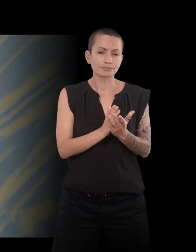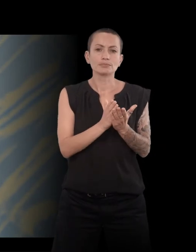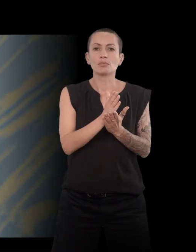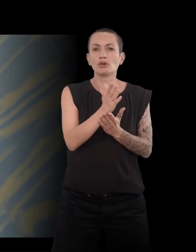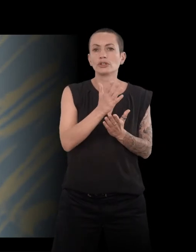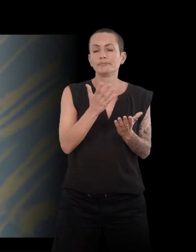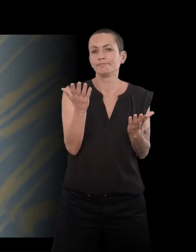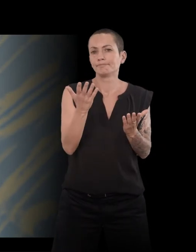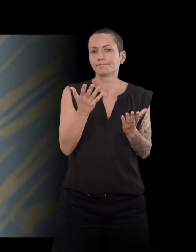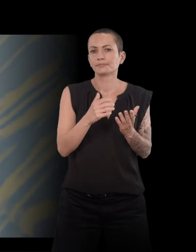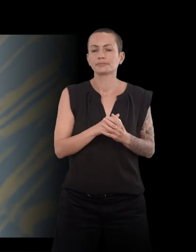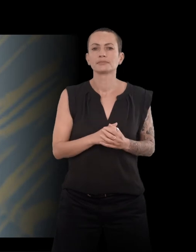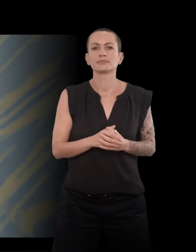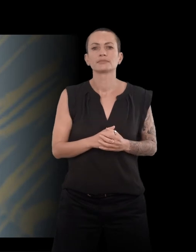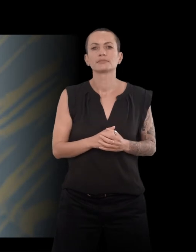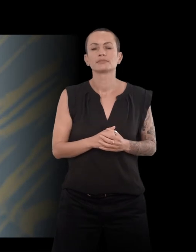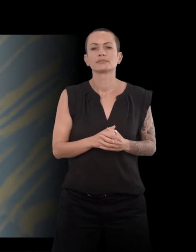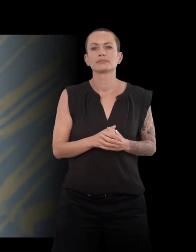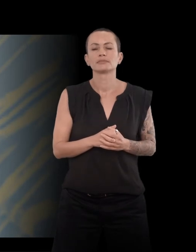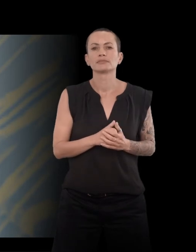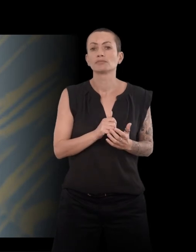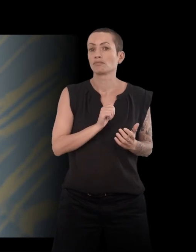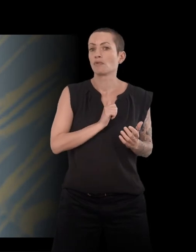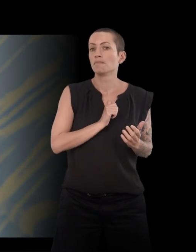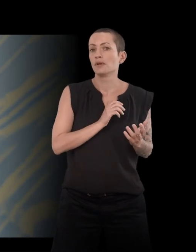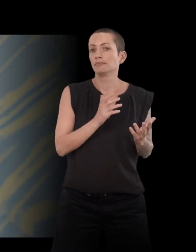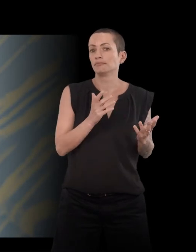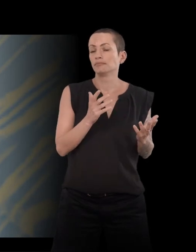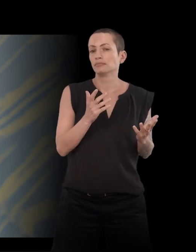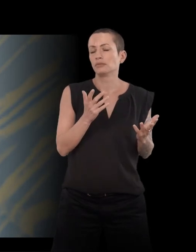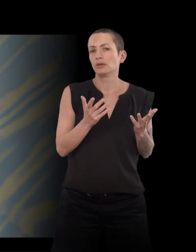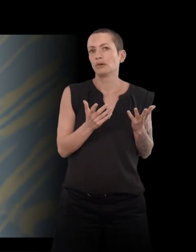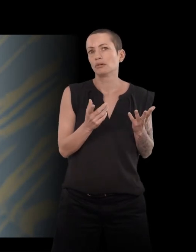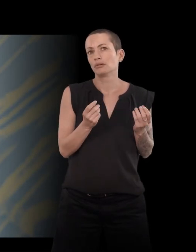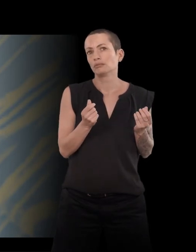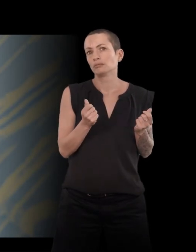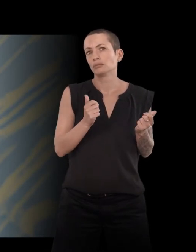J'avais reçu... Il y a deux personnages